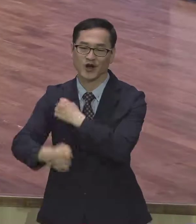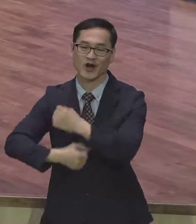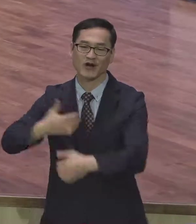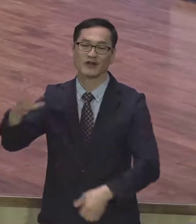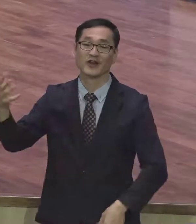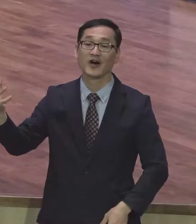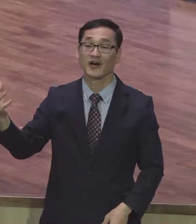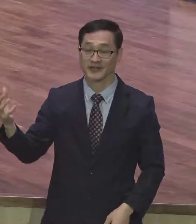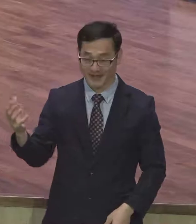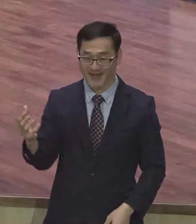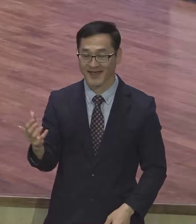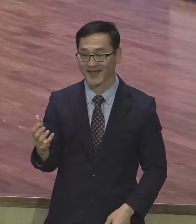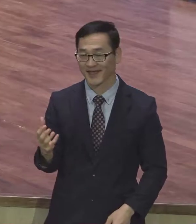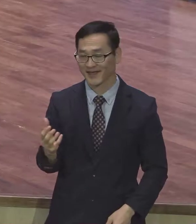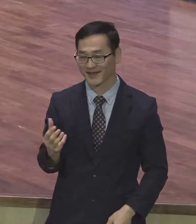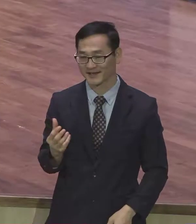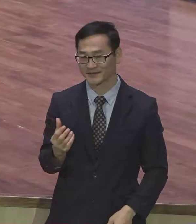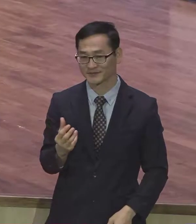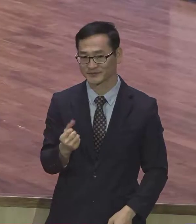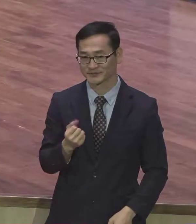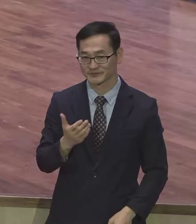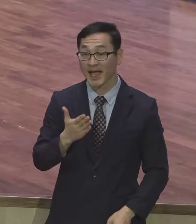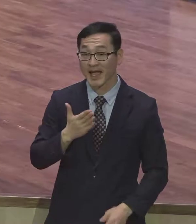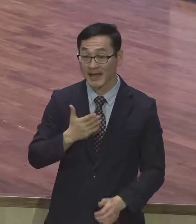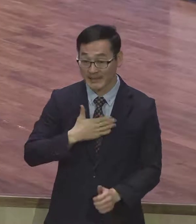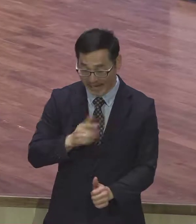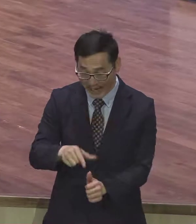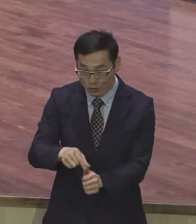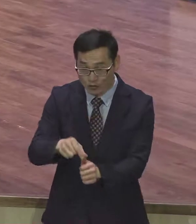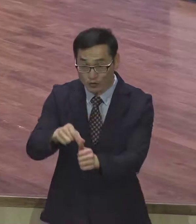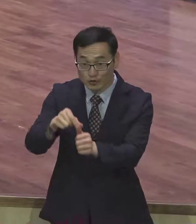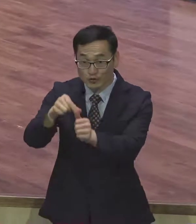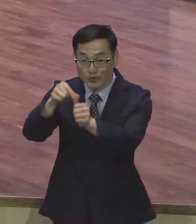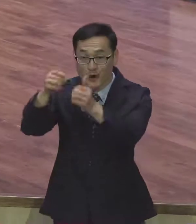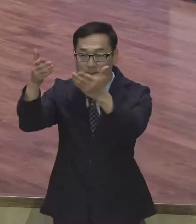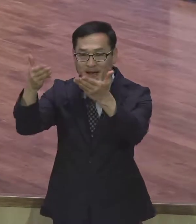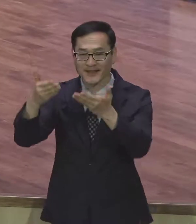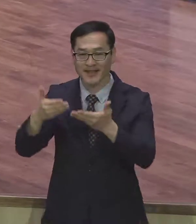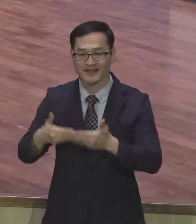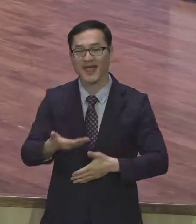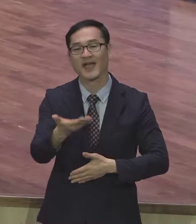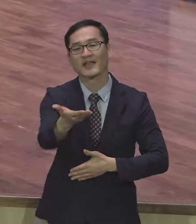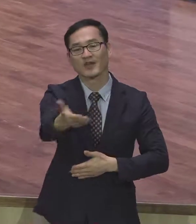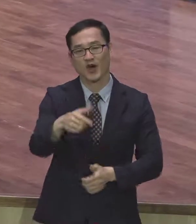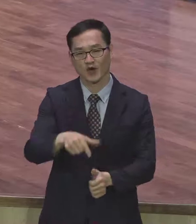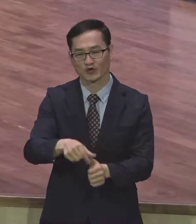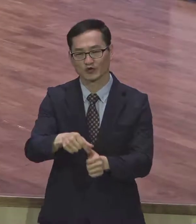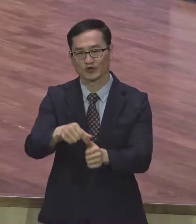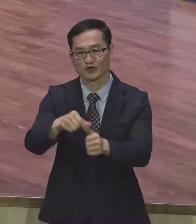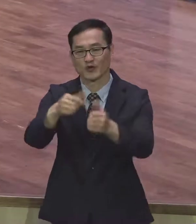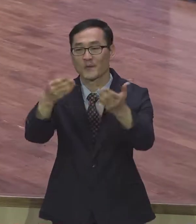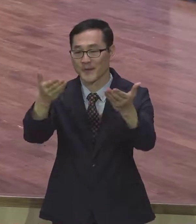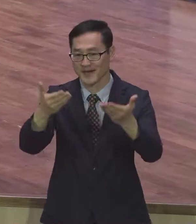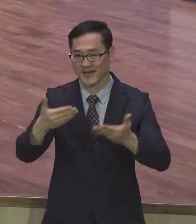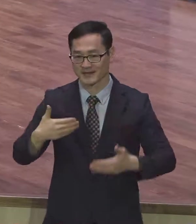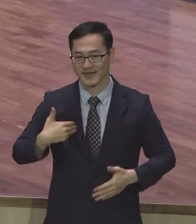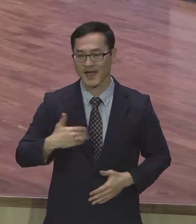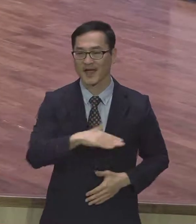얻었네 나 구원 받았네 나 구원 받았네 너 구원 받았네